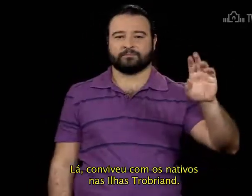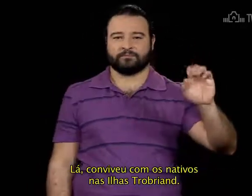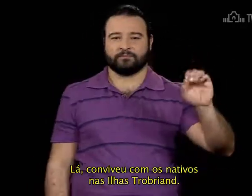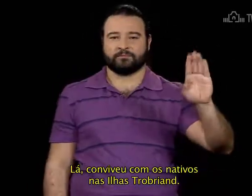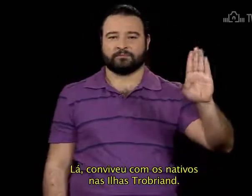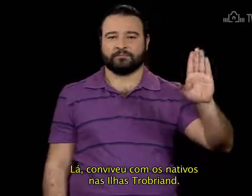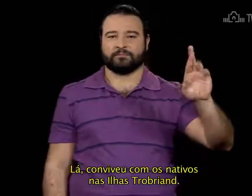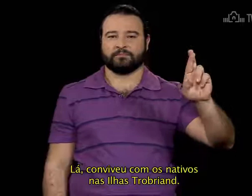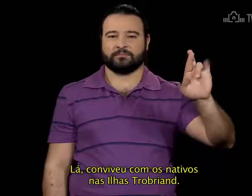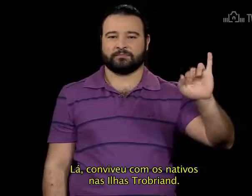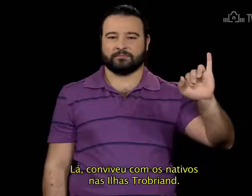Trobriand